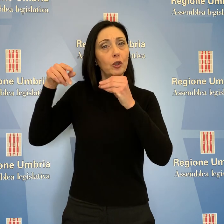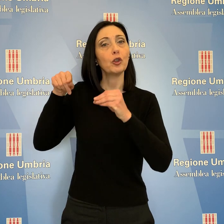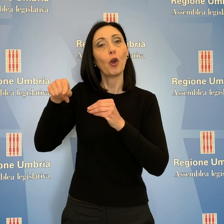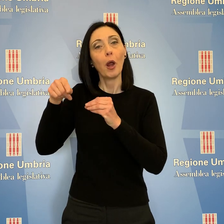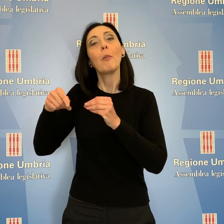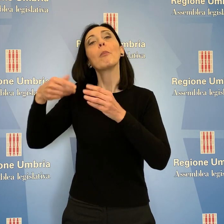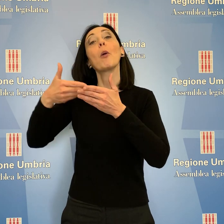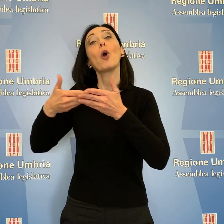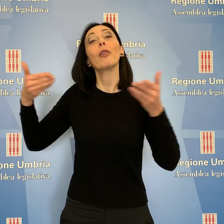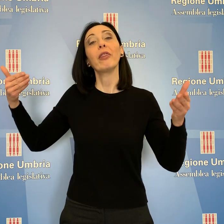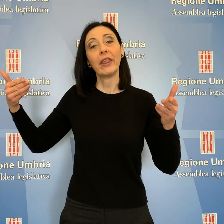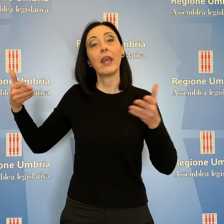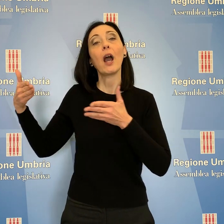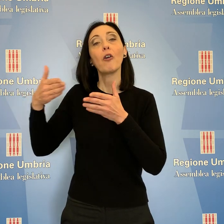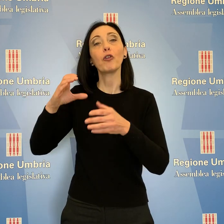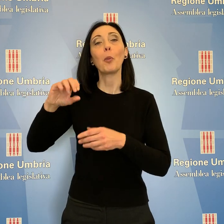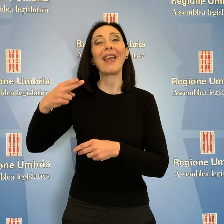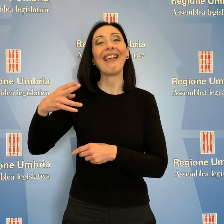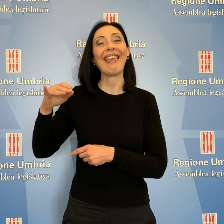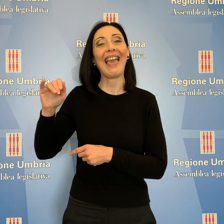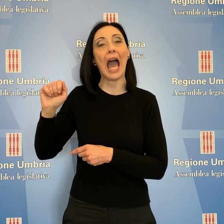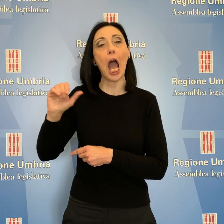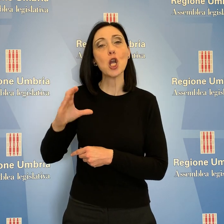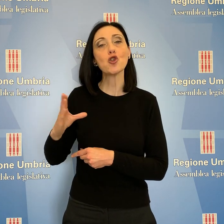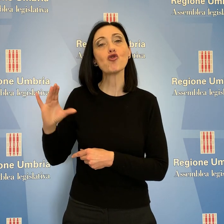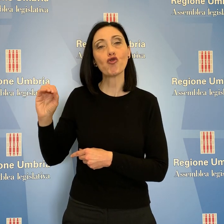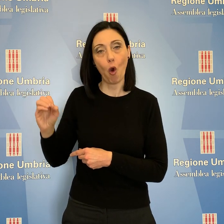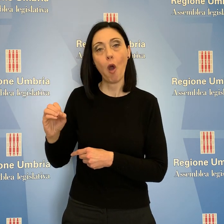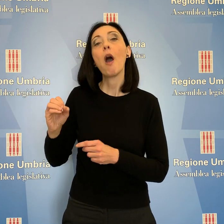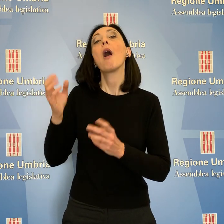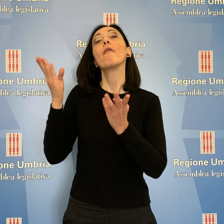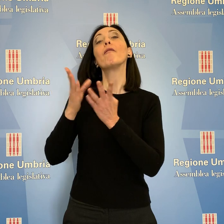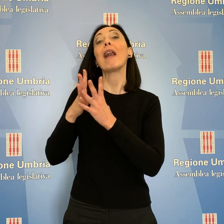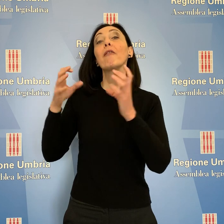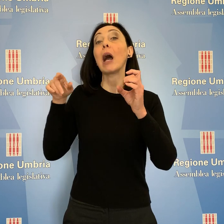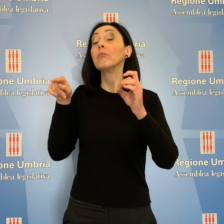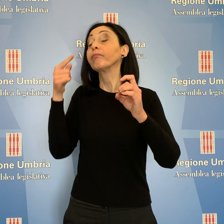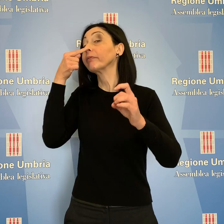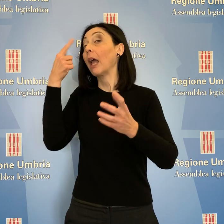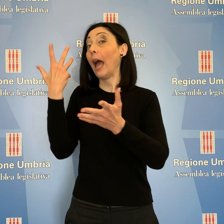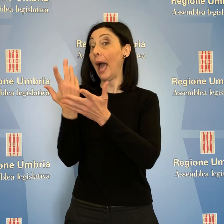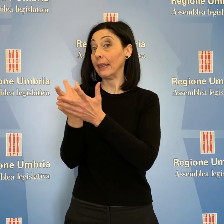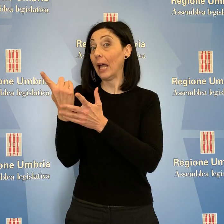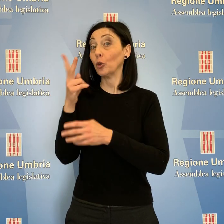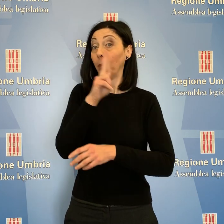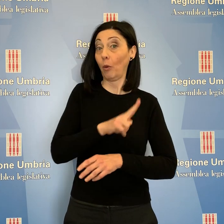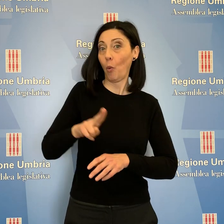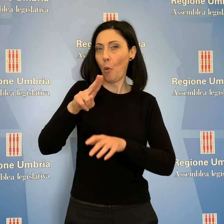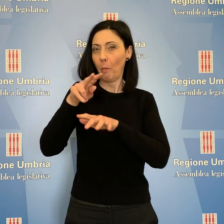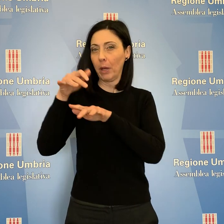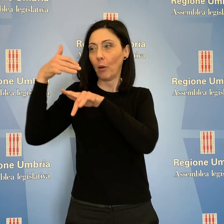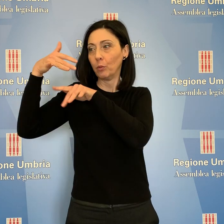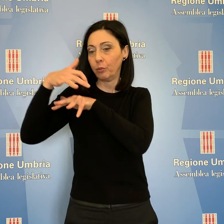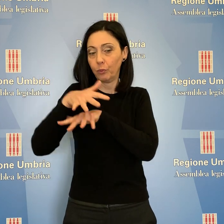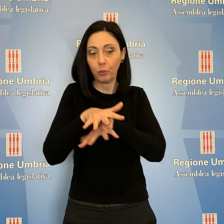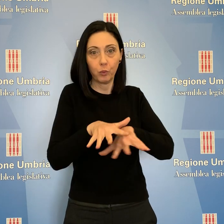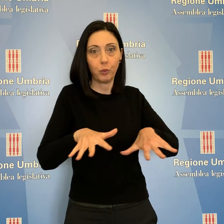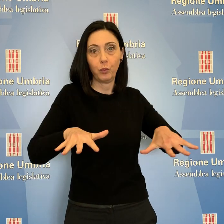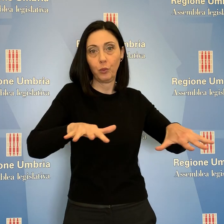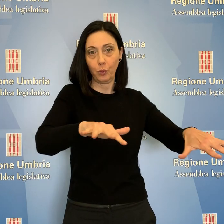sul fiume Chiascio a Valfabbrica, definendo l'opera strategica per il sistema irriguo e idrico dell'Umbria. L'assessore Roberto